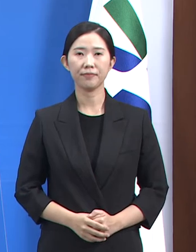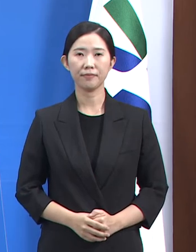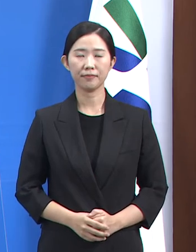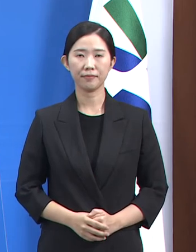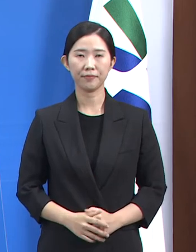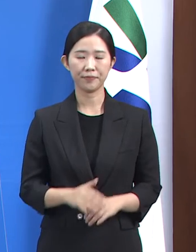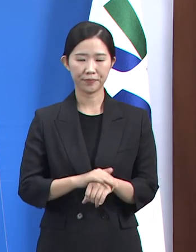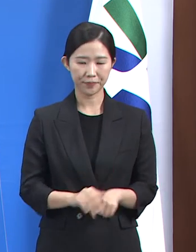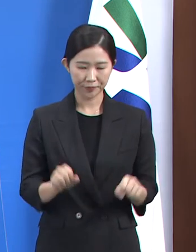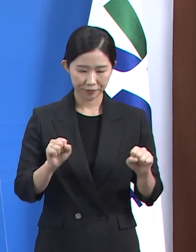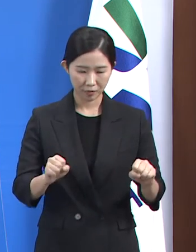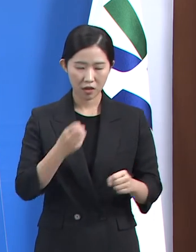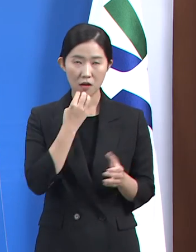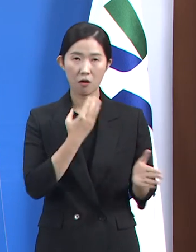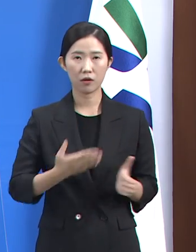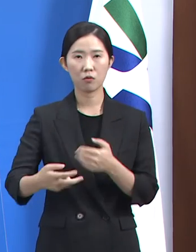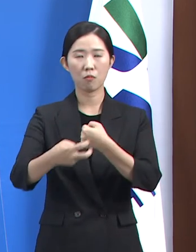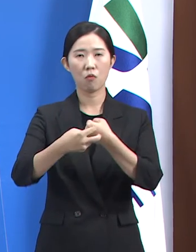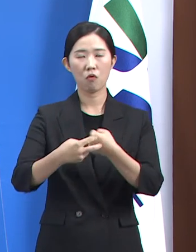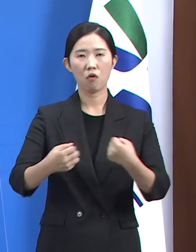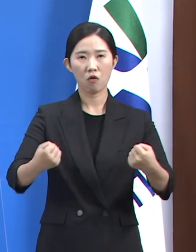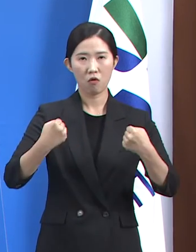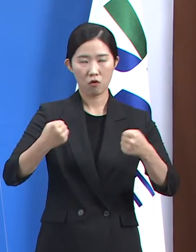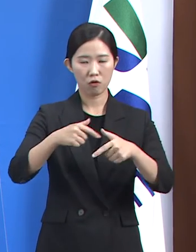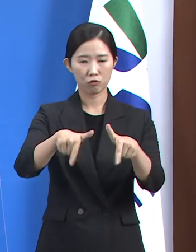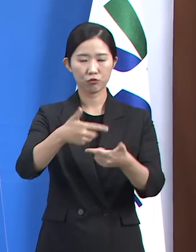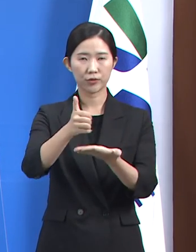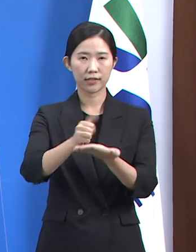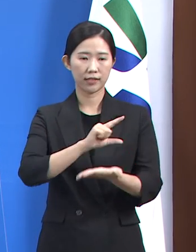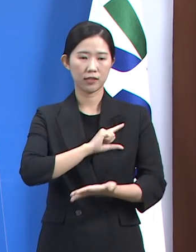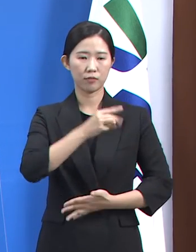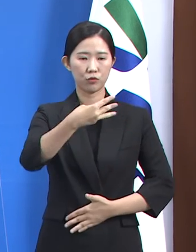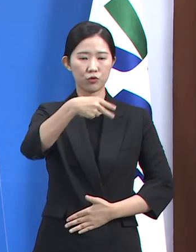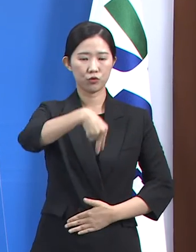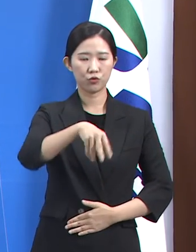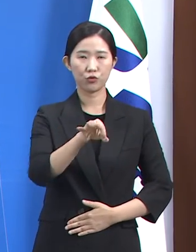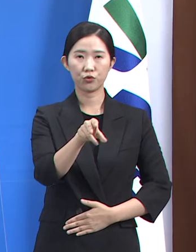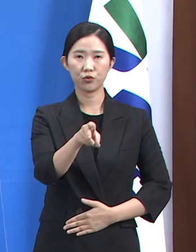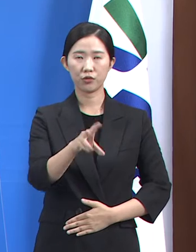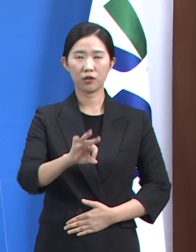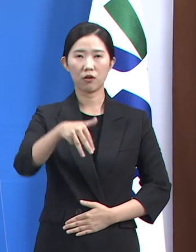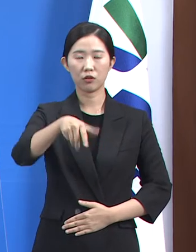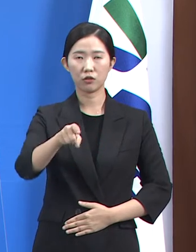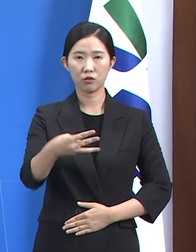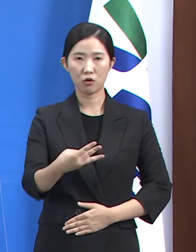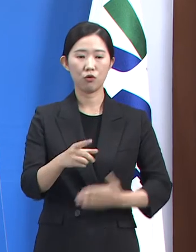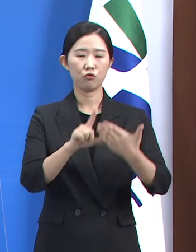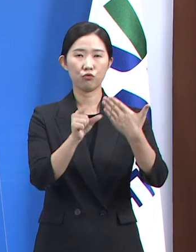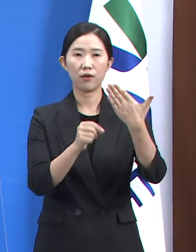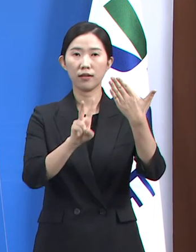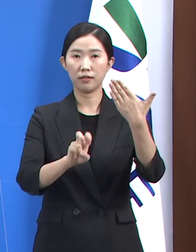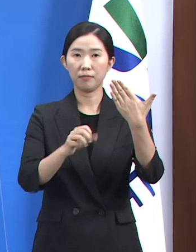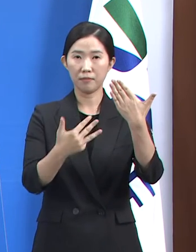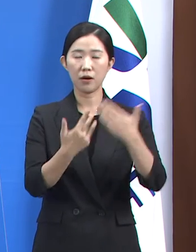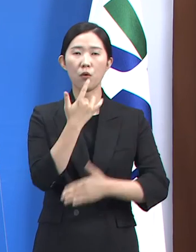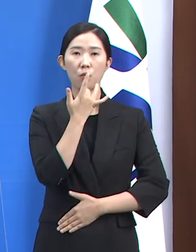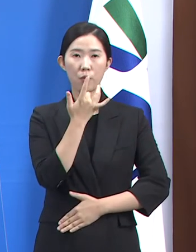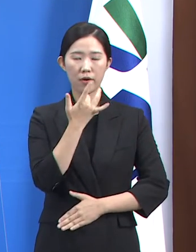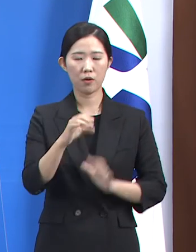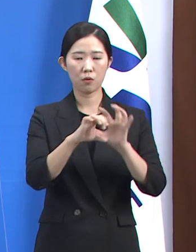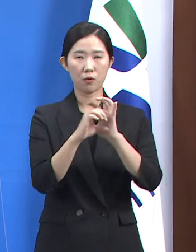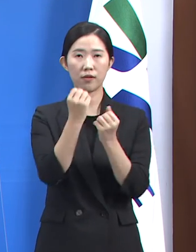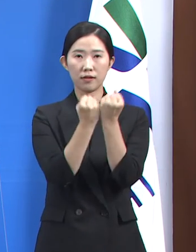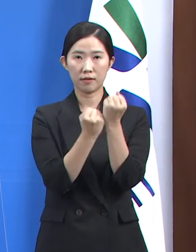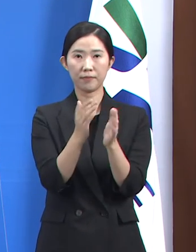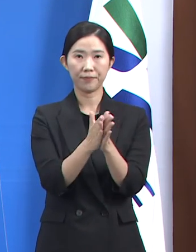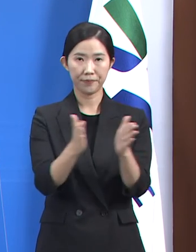안녕하십니까. 경기도 보건건강국장 류영철입니다. 9월 28일 화요일 경기도 코로나19 대형 정례 기자회견을